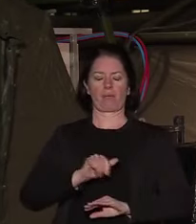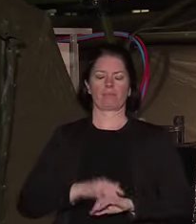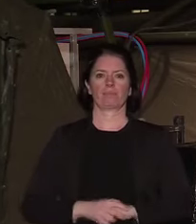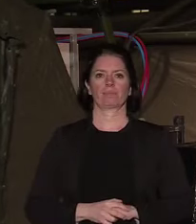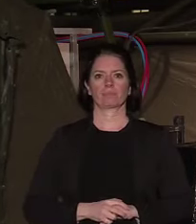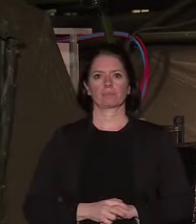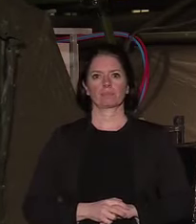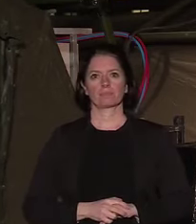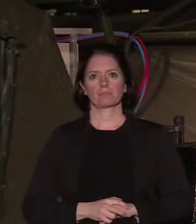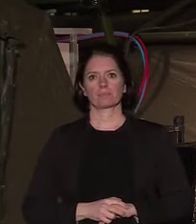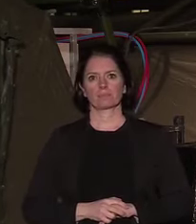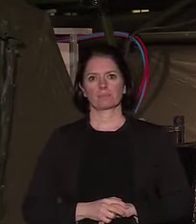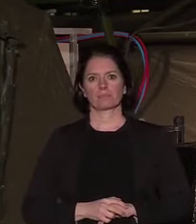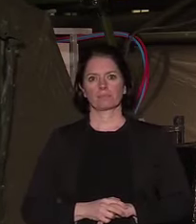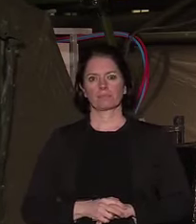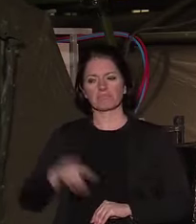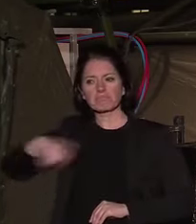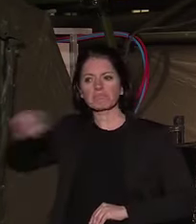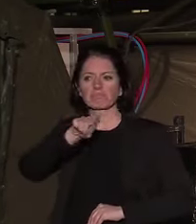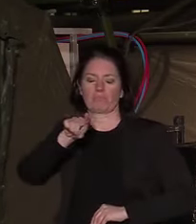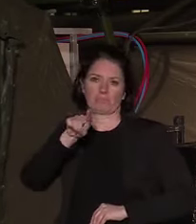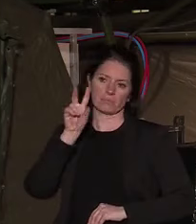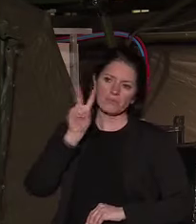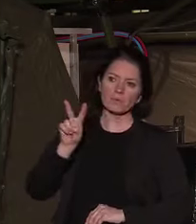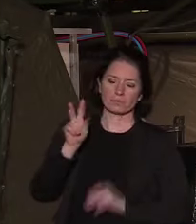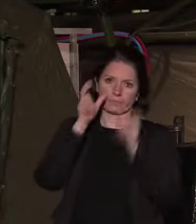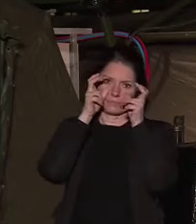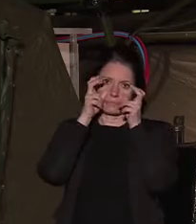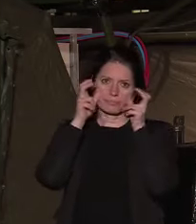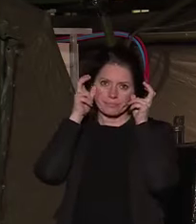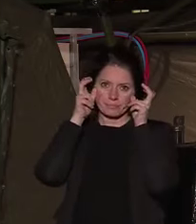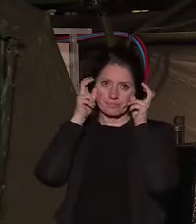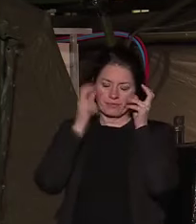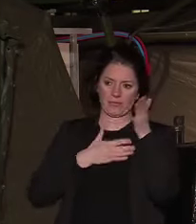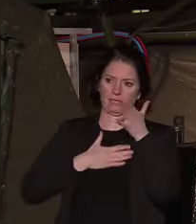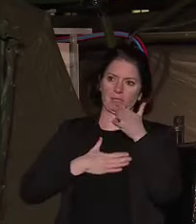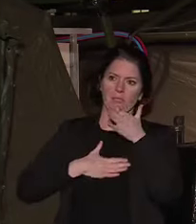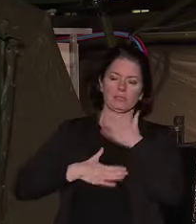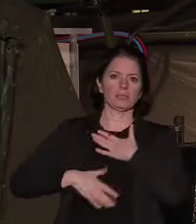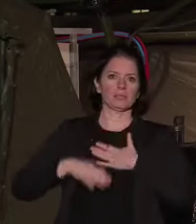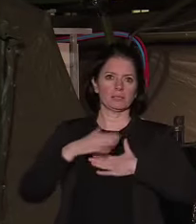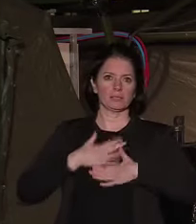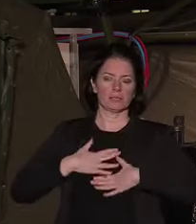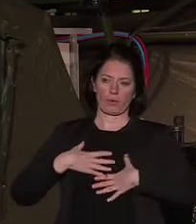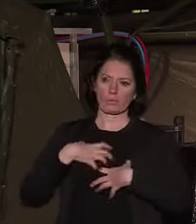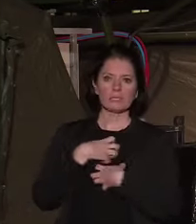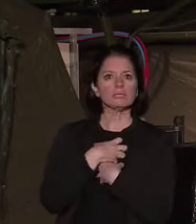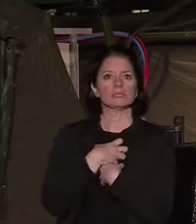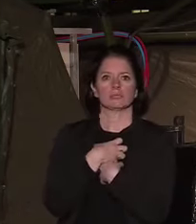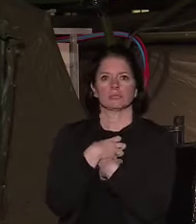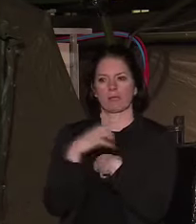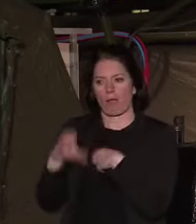Les yeux sont cernés, la fatigue est présente, l'angoisse est là pour eux-mêmes, pour leurs collègues, pour leurs familles.